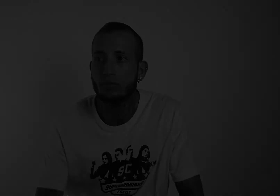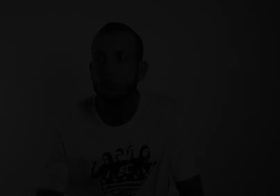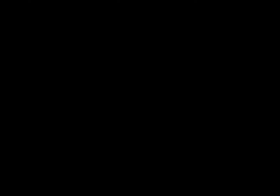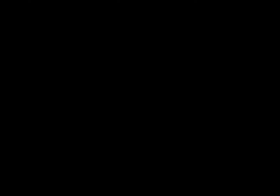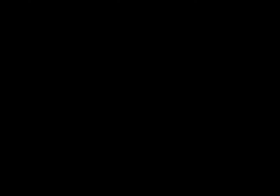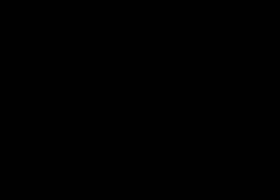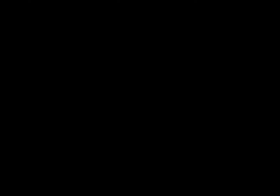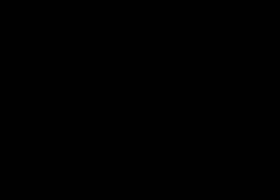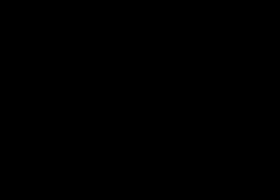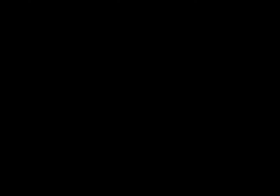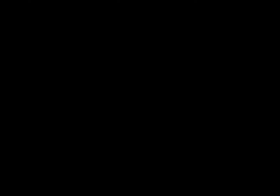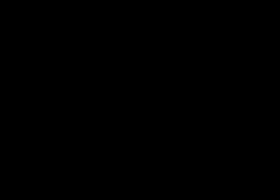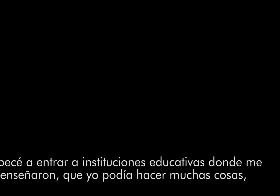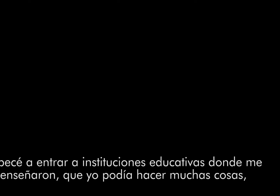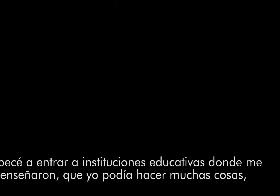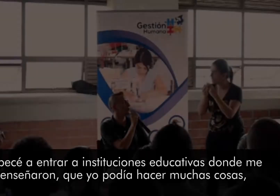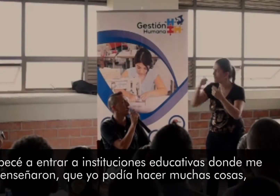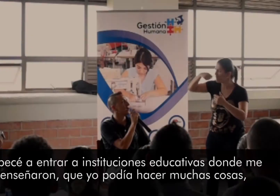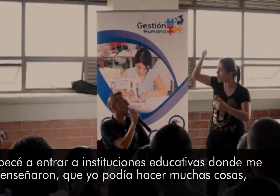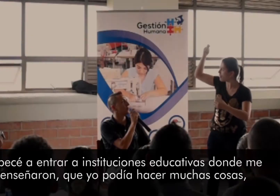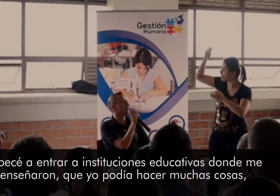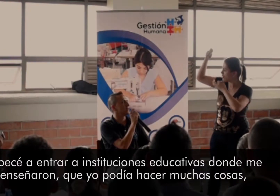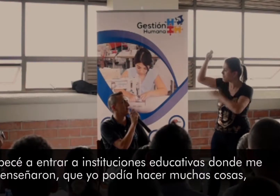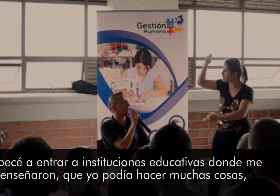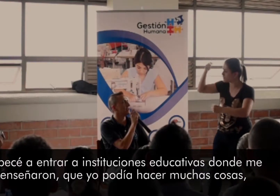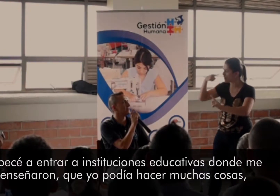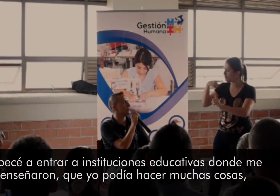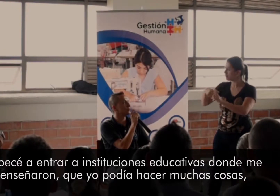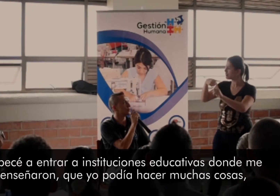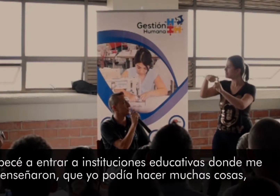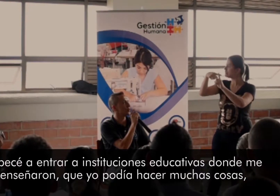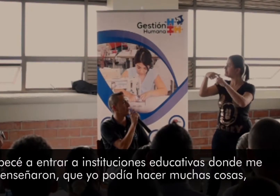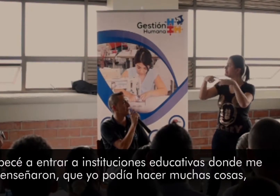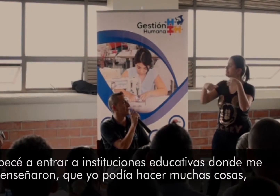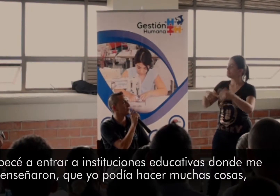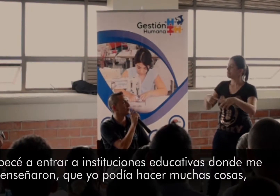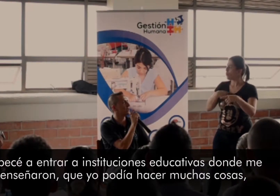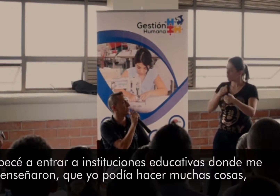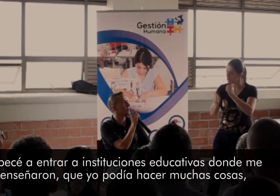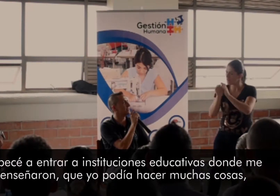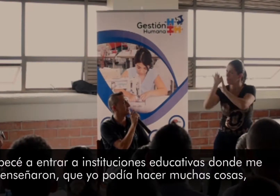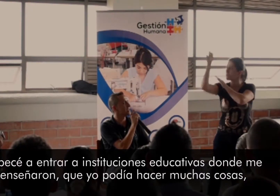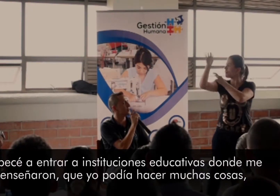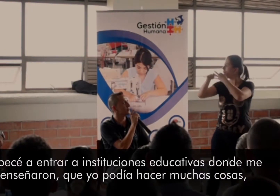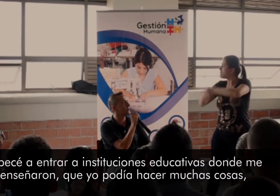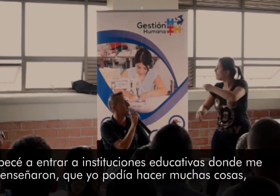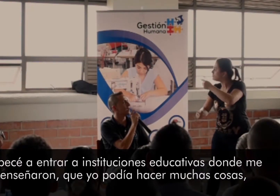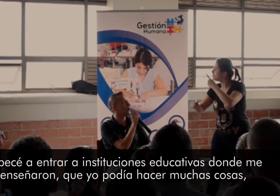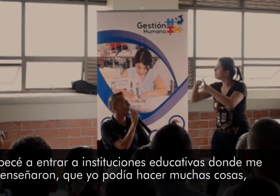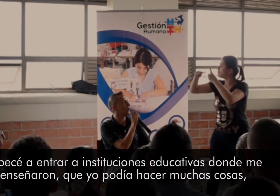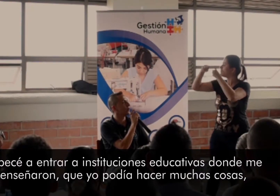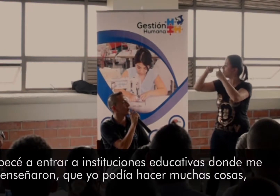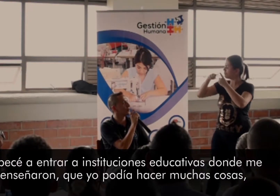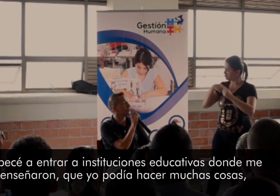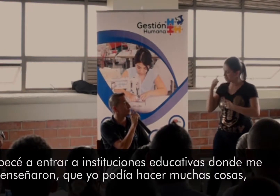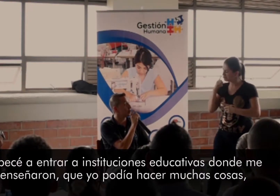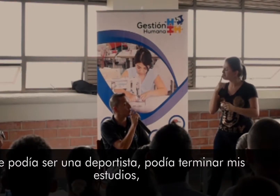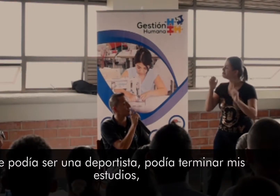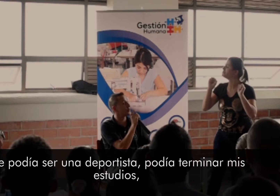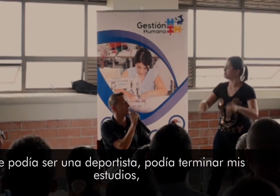Música Empecé a entrar en instituciones educativas donde me enseñaron que yo podía lograr muchas cosas, podía ser una